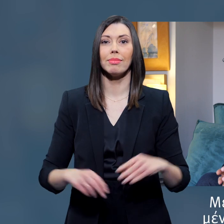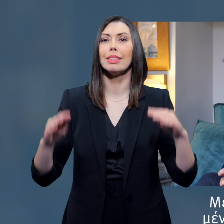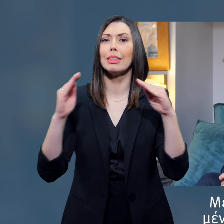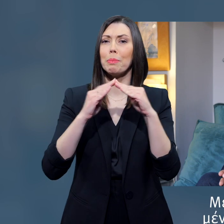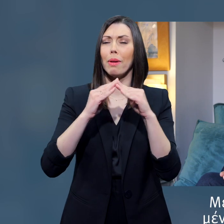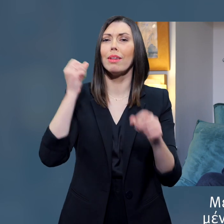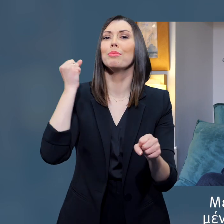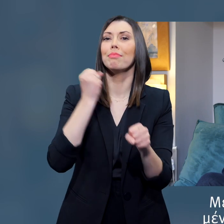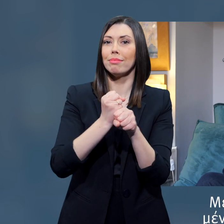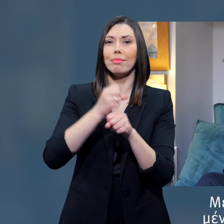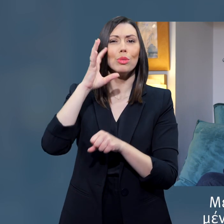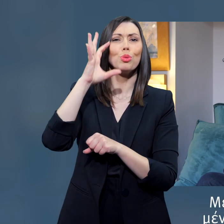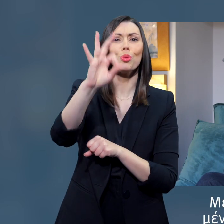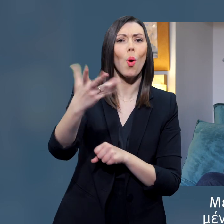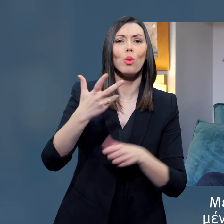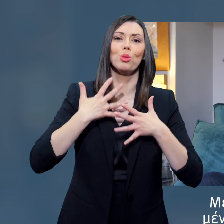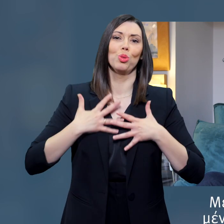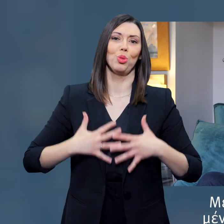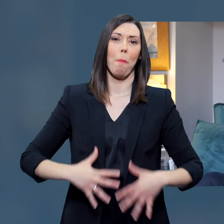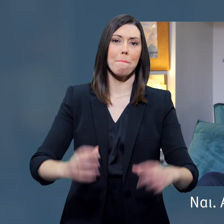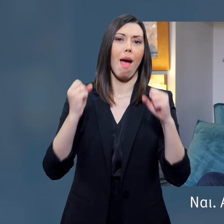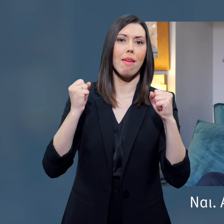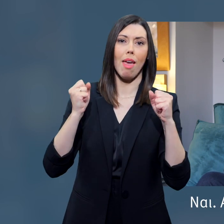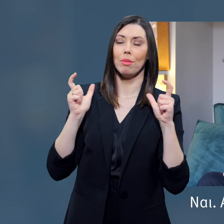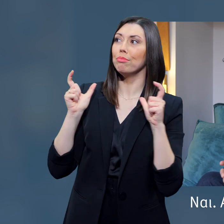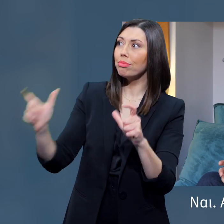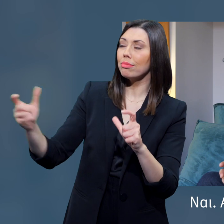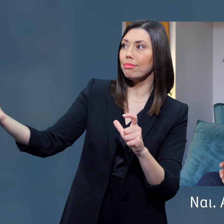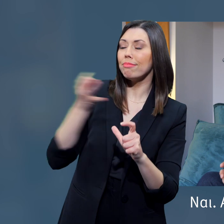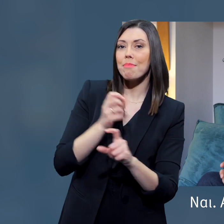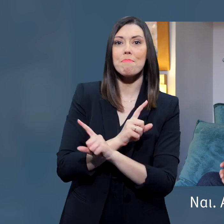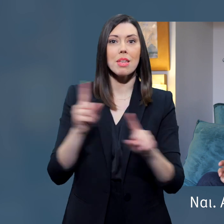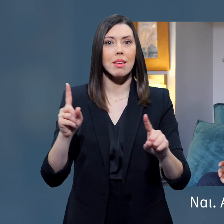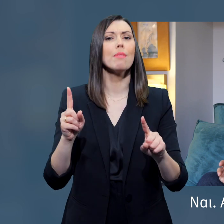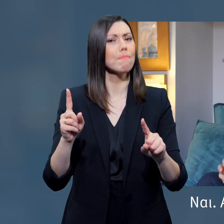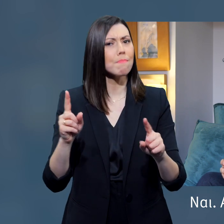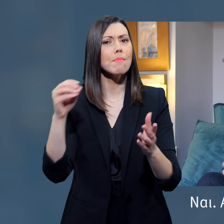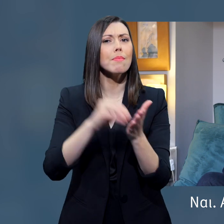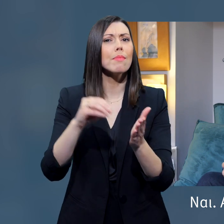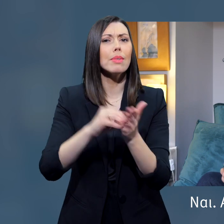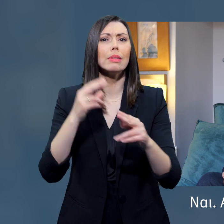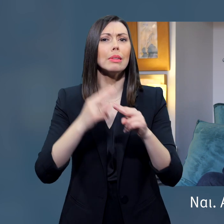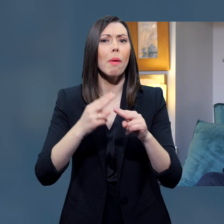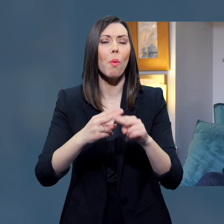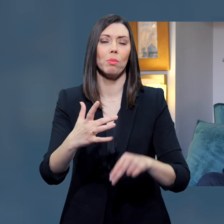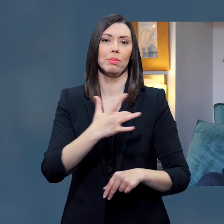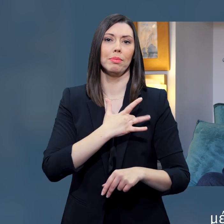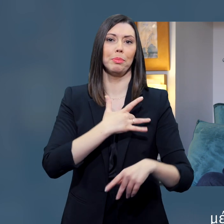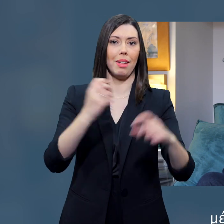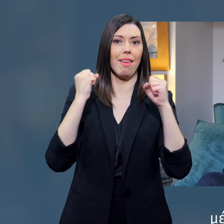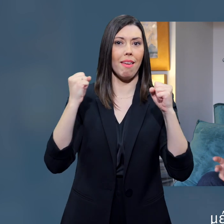Μένουμε σπίτι σημαίνει μένουμε σωματικά υγιείς. Ναι, αλλά πρέπει να μείνουμε και ψυχικά υγιείς.